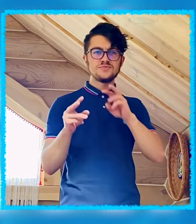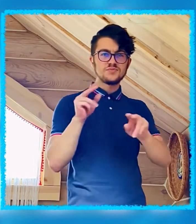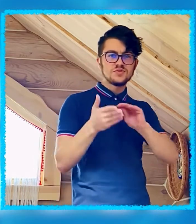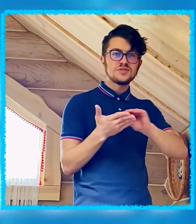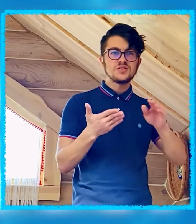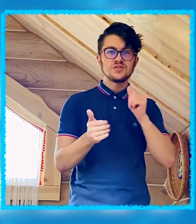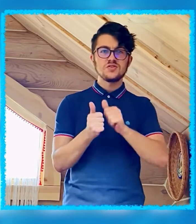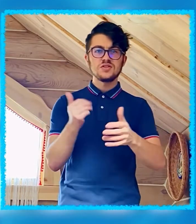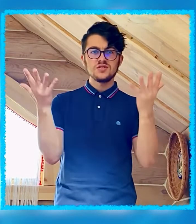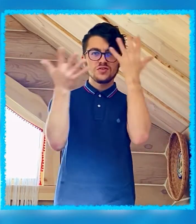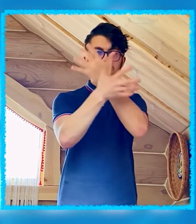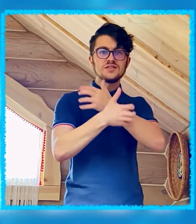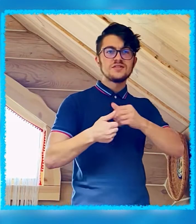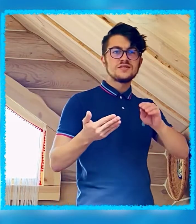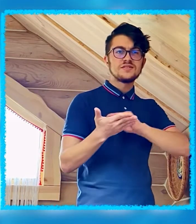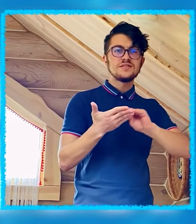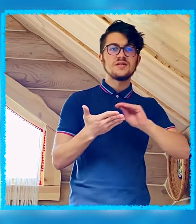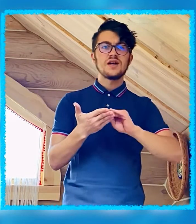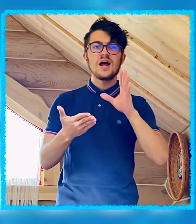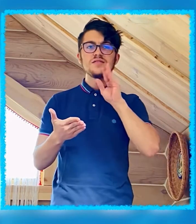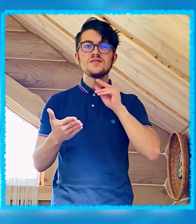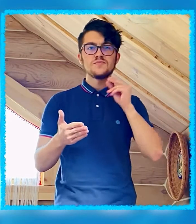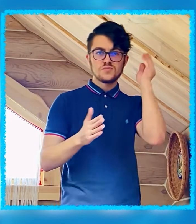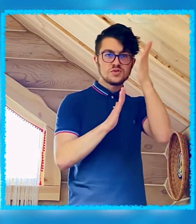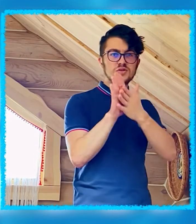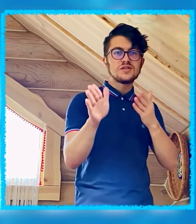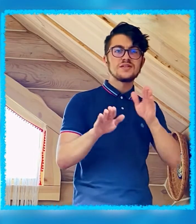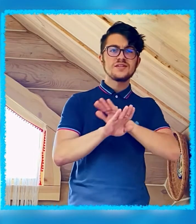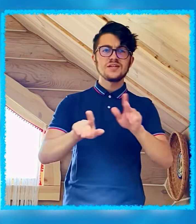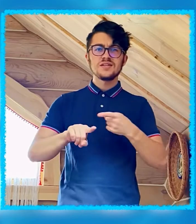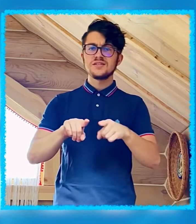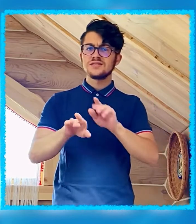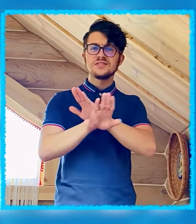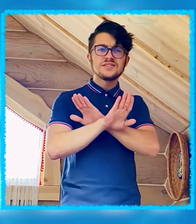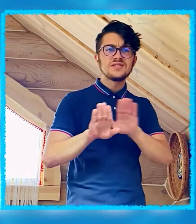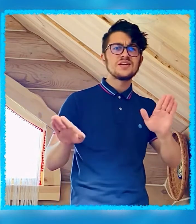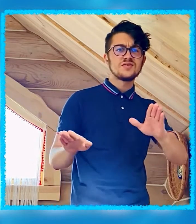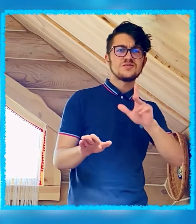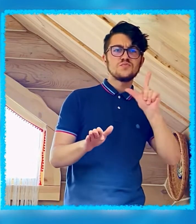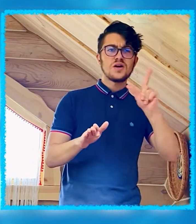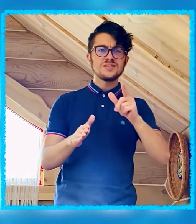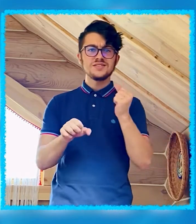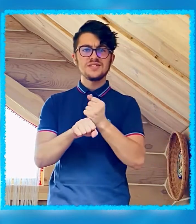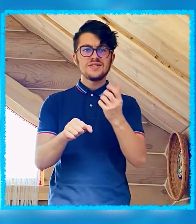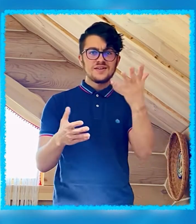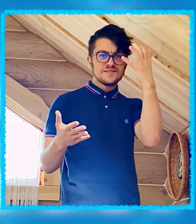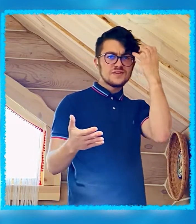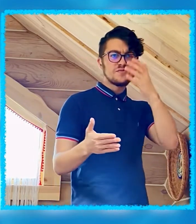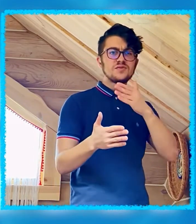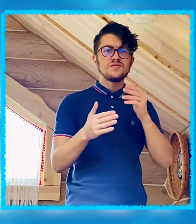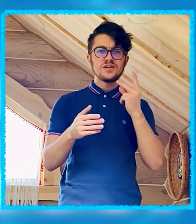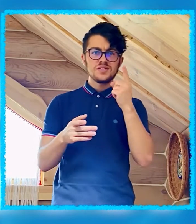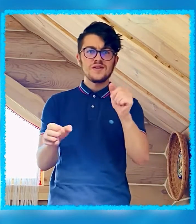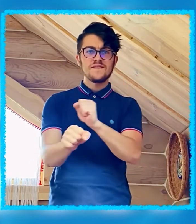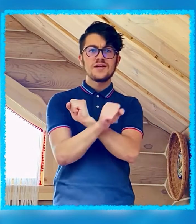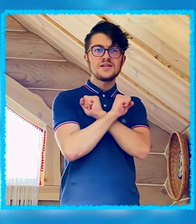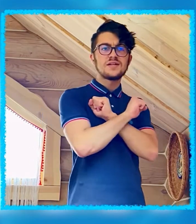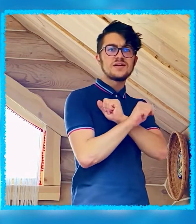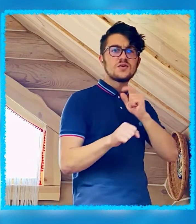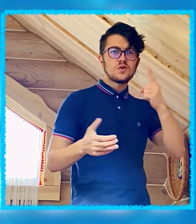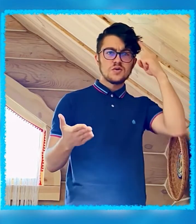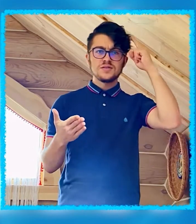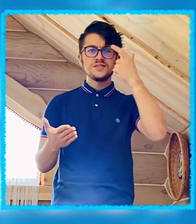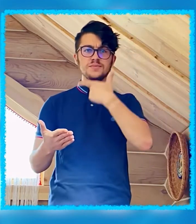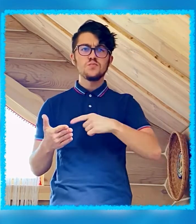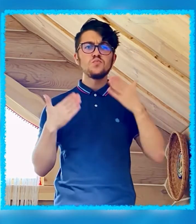пишет Каждый вечер директ Когда же ты поймешь то, что нет, это значит нет Седьмой сделал сотни селфи За один лишь уикенд